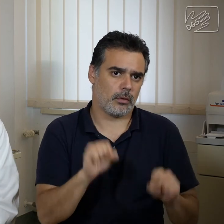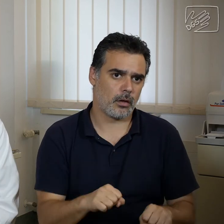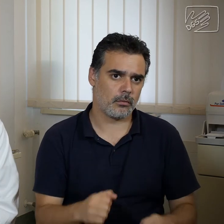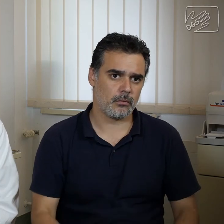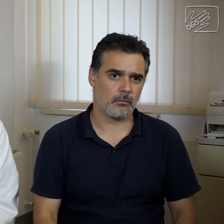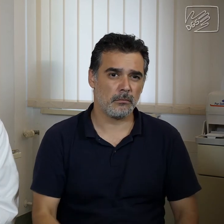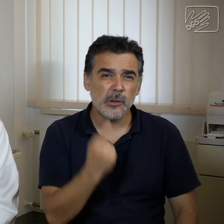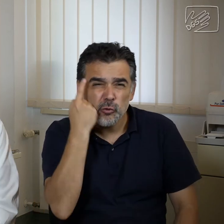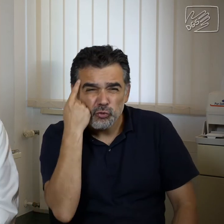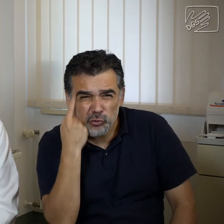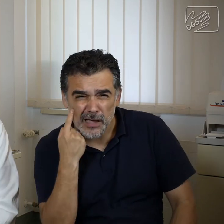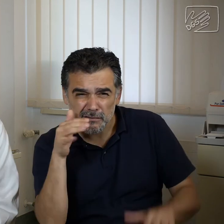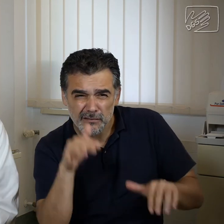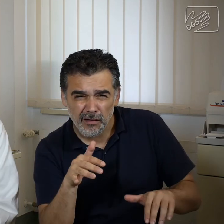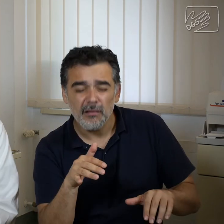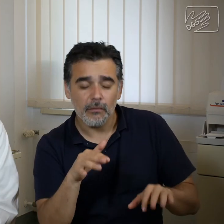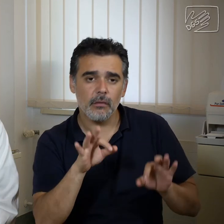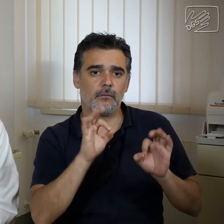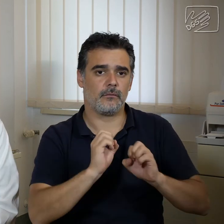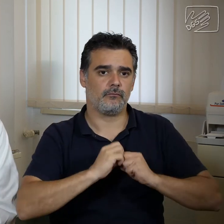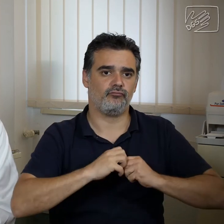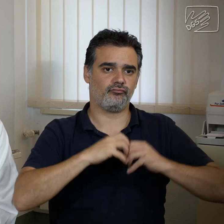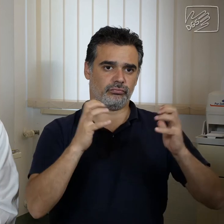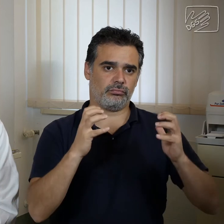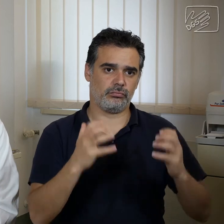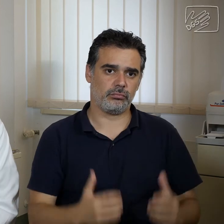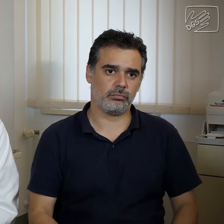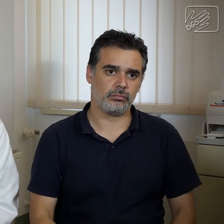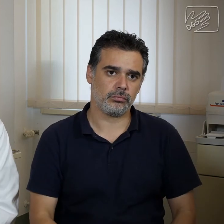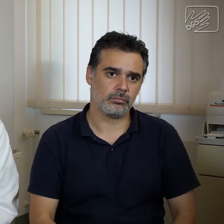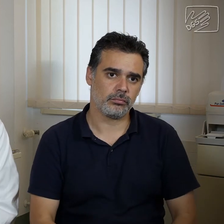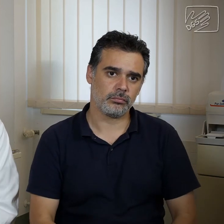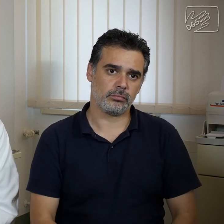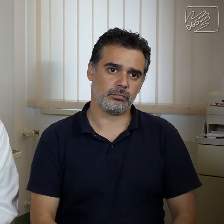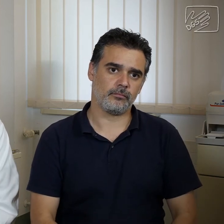Stress ist unter anderem ein Faktor, der diese ganzen Bläschen auslösen kann.